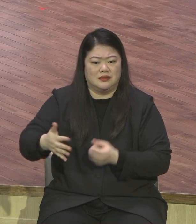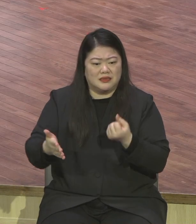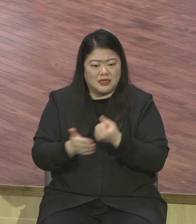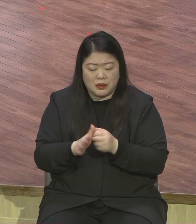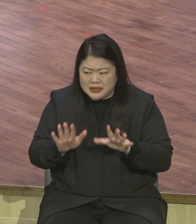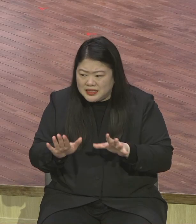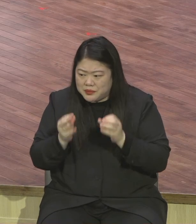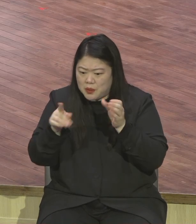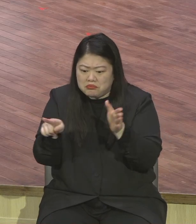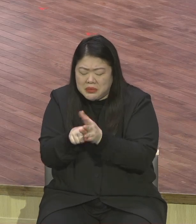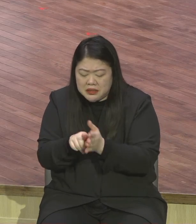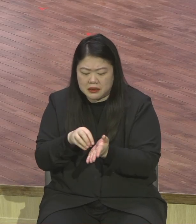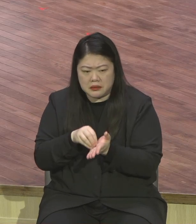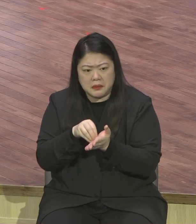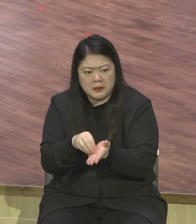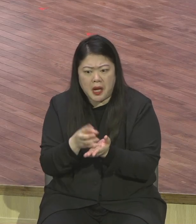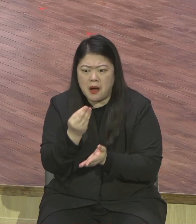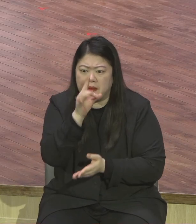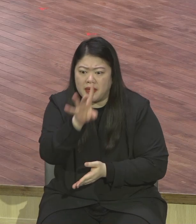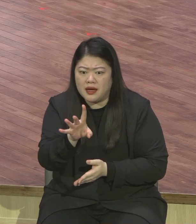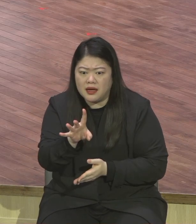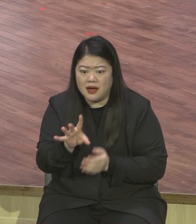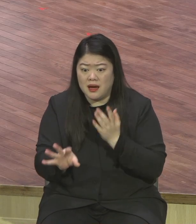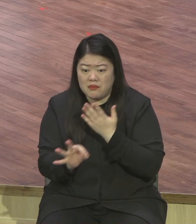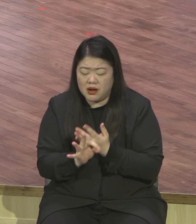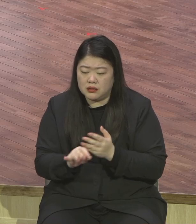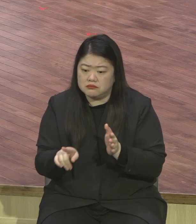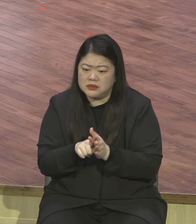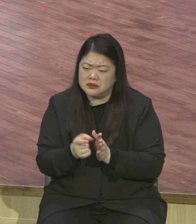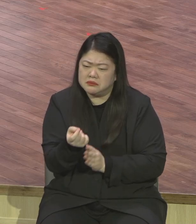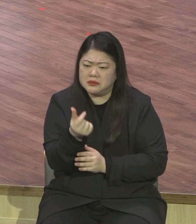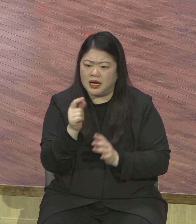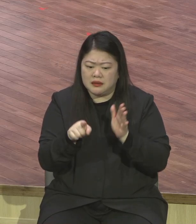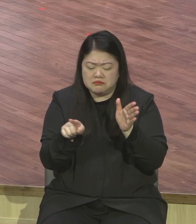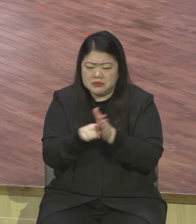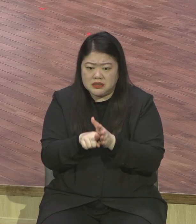실종할 수 있는 자들 연약하니까 이거 품을 수 있어야 돼요